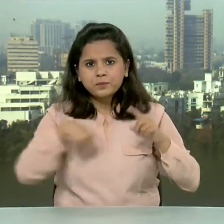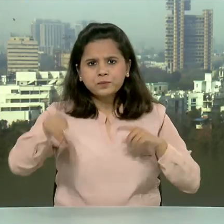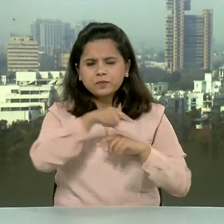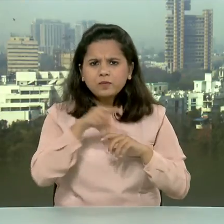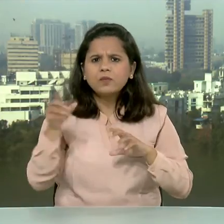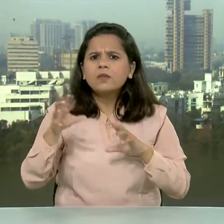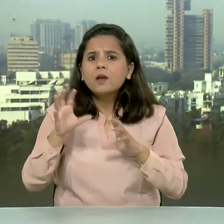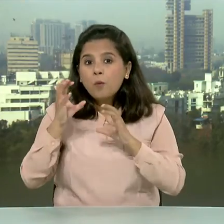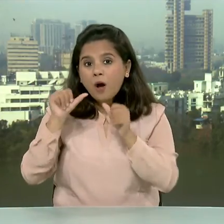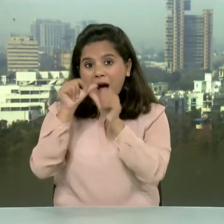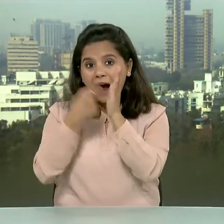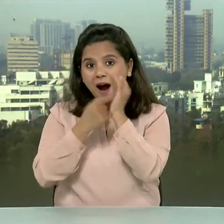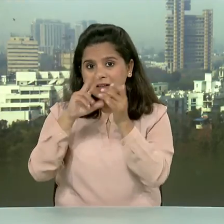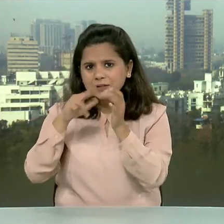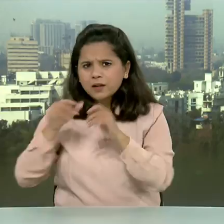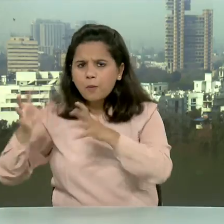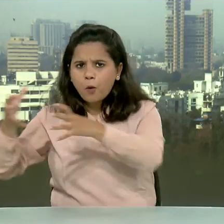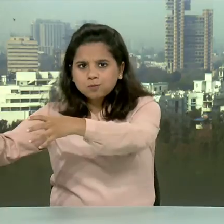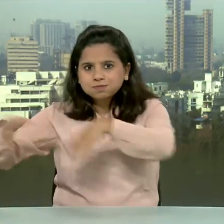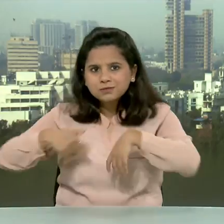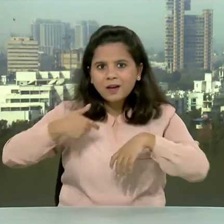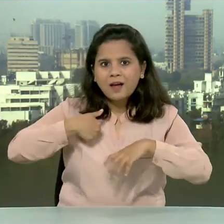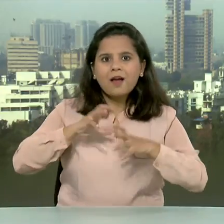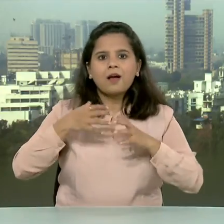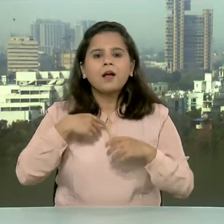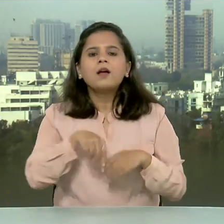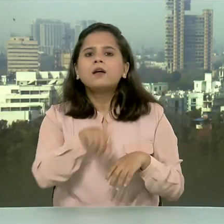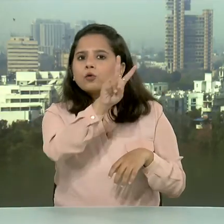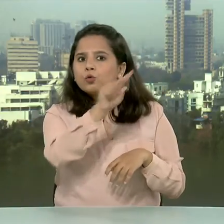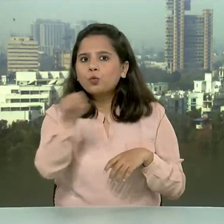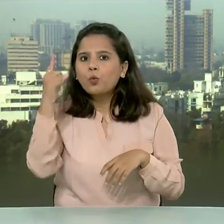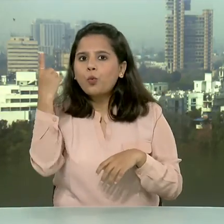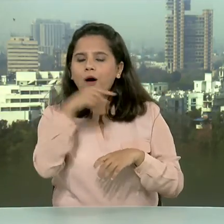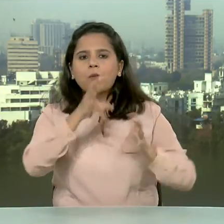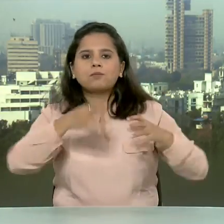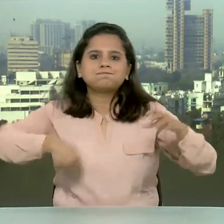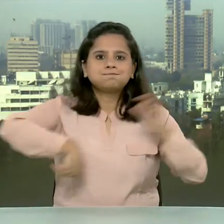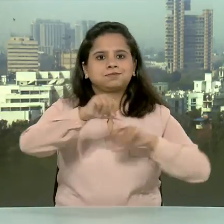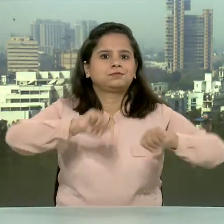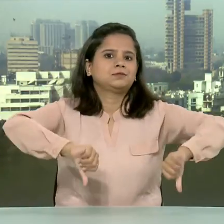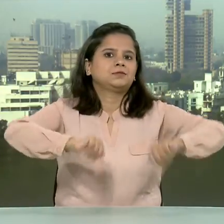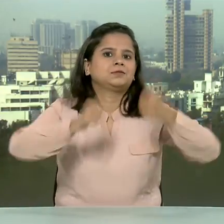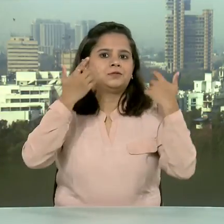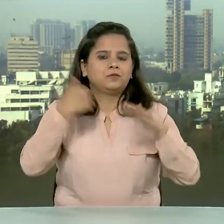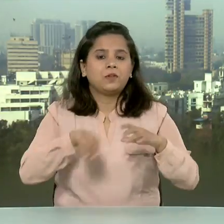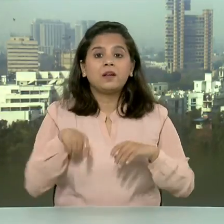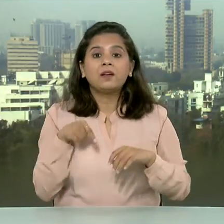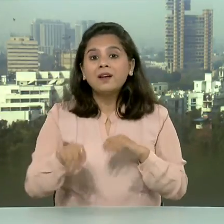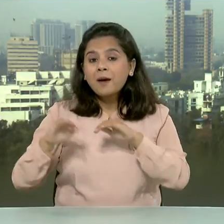पास पर गोल कर लिवरपूल को मैक में 2-1 से आगे कर